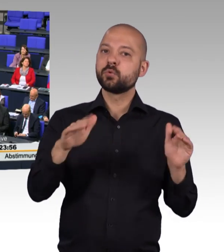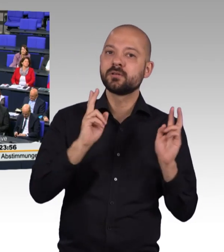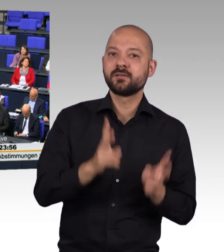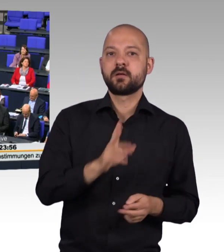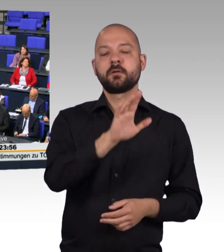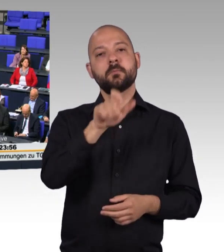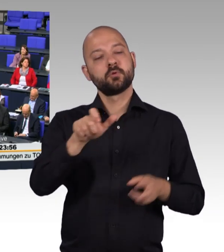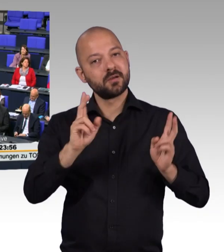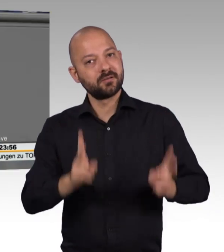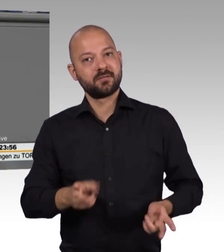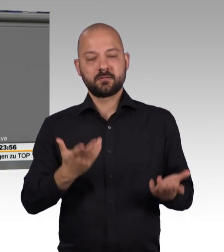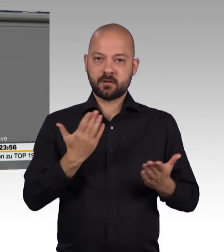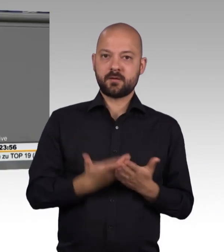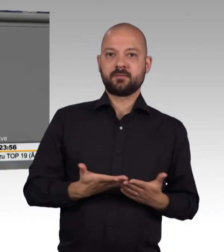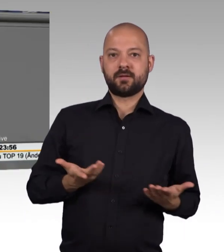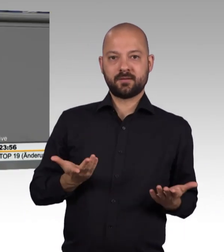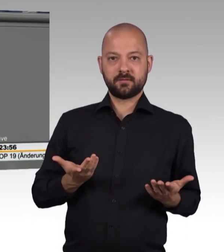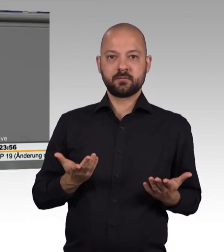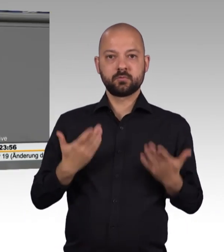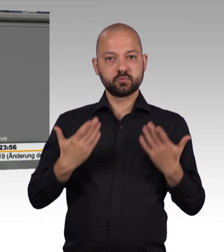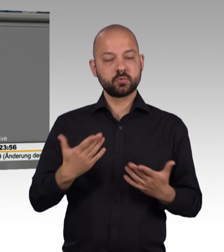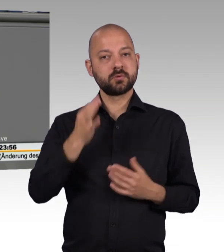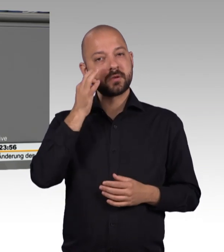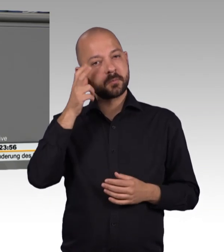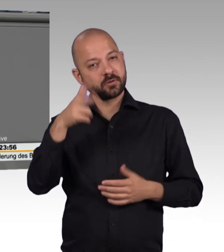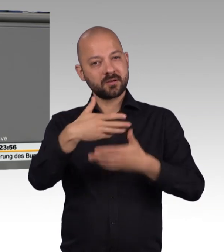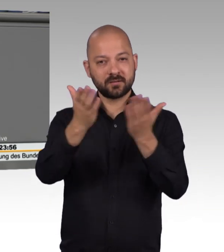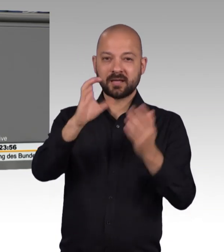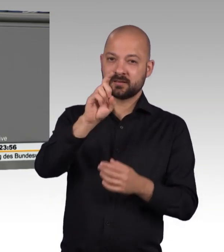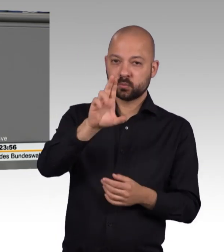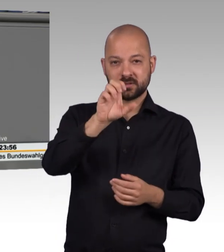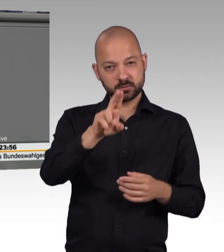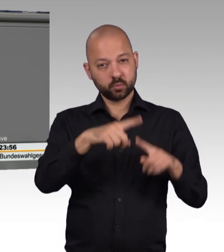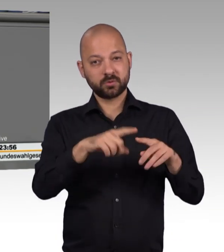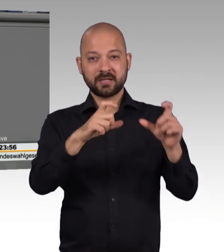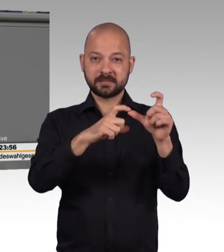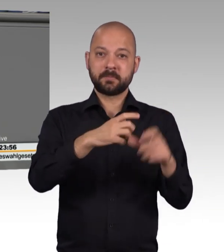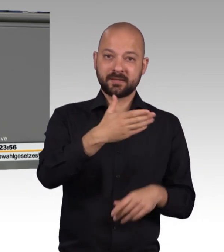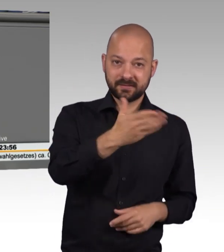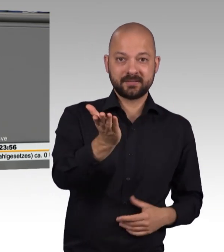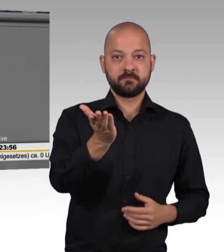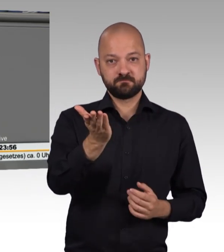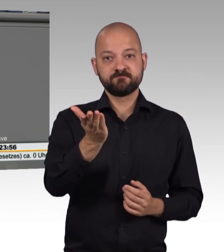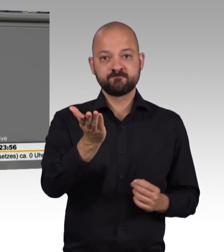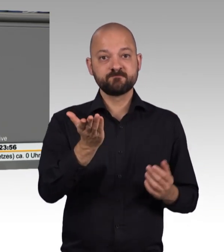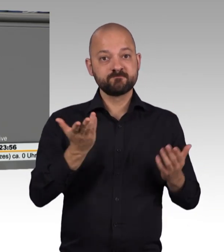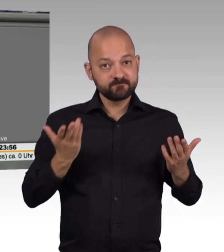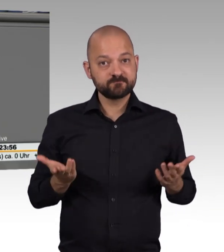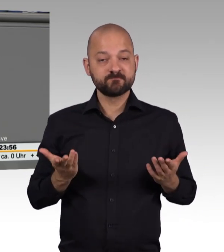wahrnehmen kann. Und, meine Damen und Herren von CDU, CSU und SPD, ich hätte erwartet, dass Sie